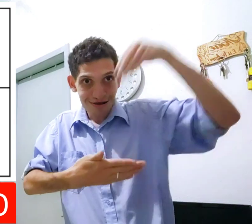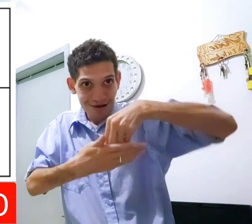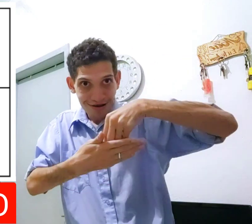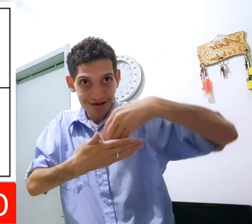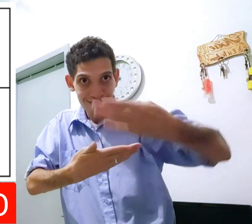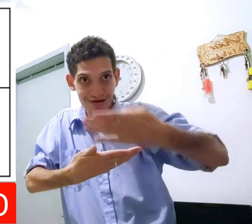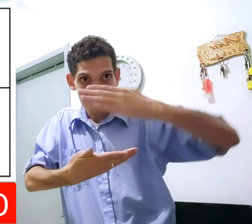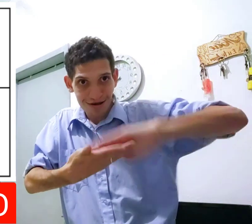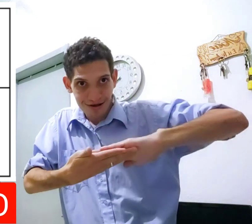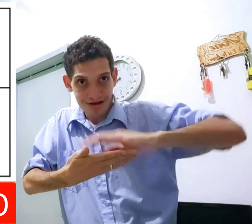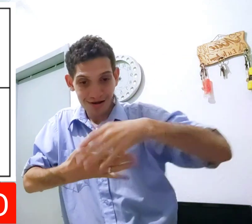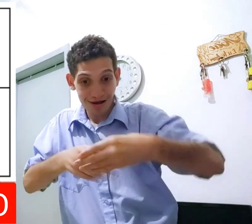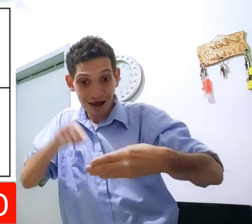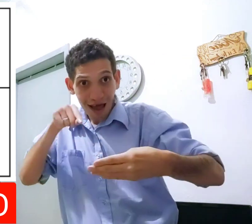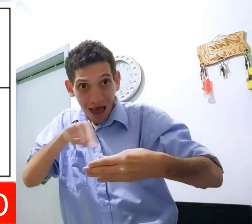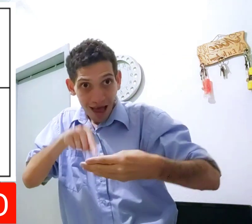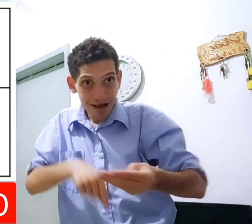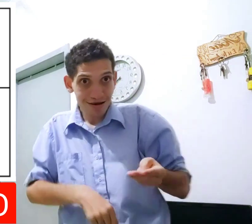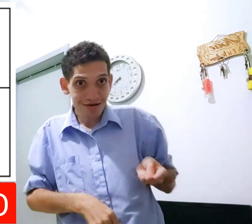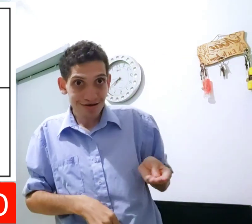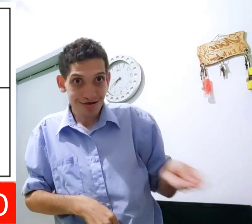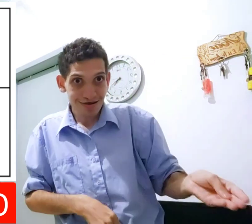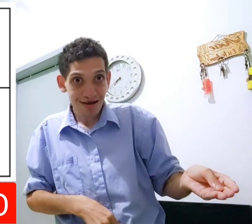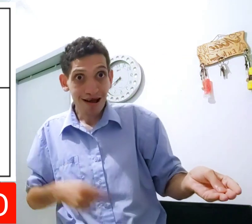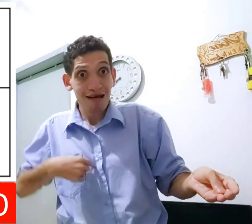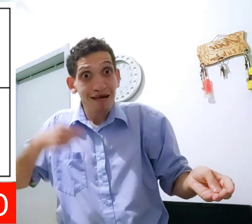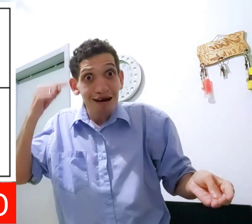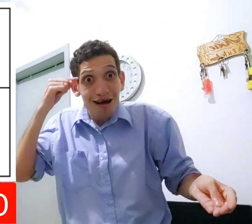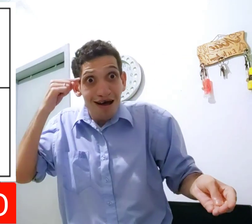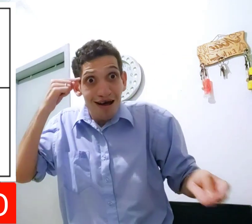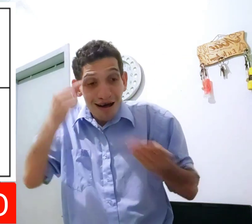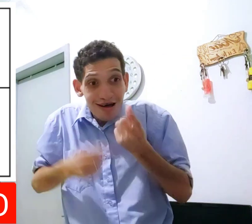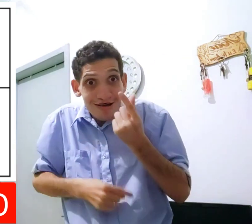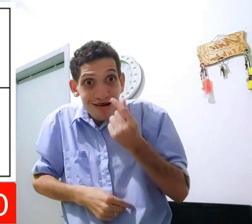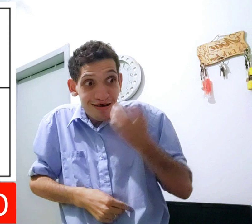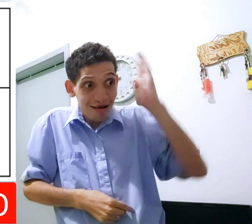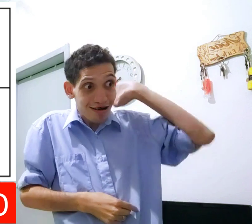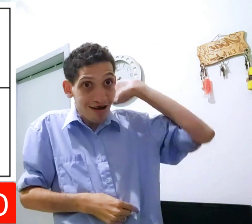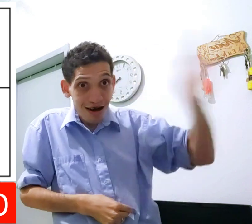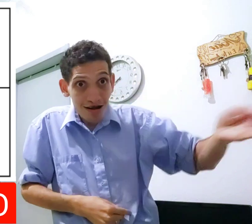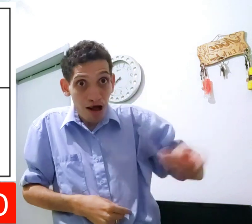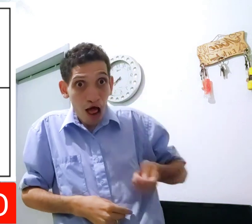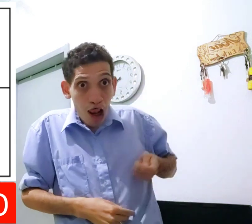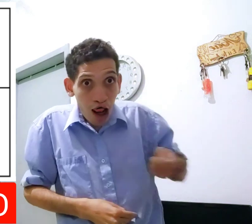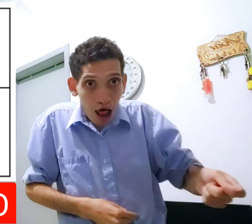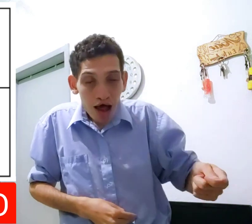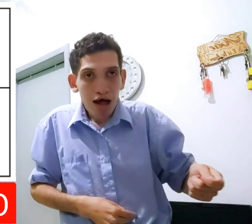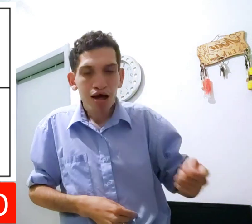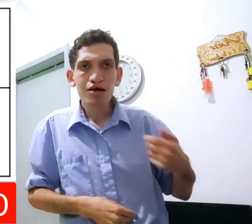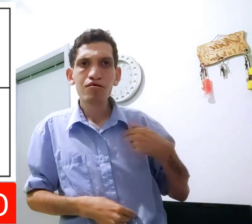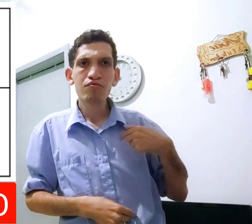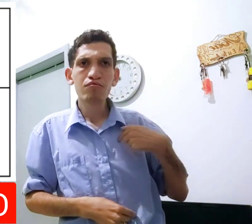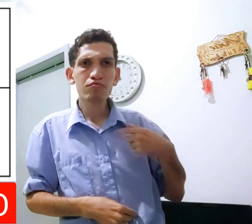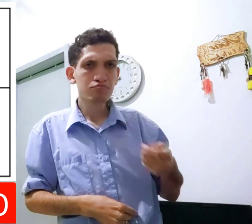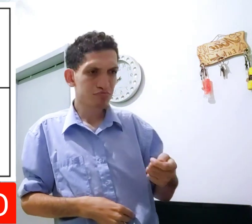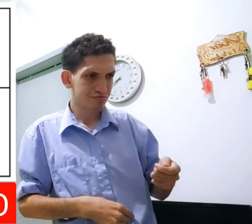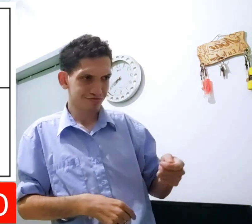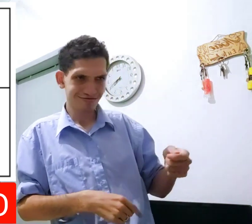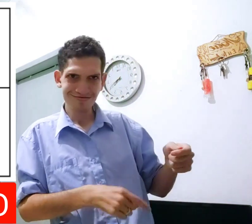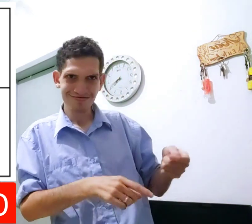O dinheiro coloca dentro. O pé é em melope. Aí, esse melope deposita. Aí, pensei no dinheiro direto. Colocar. Aí,